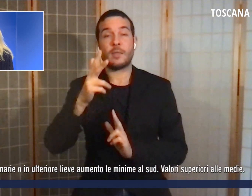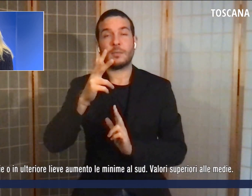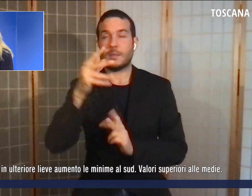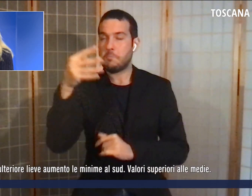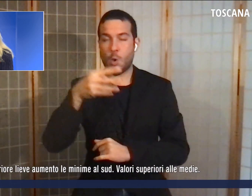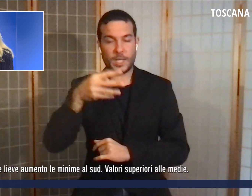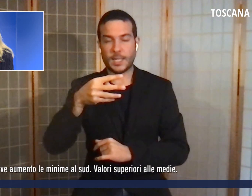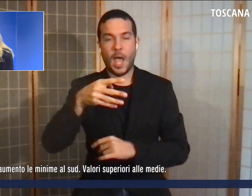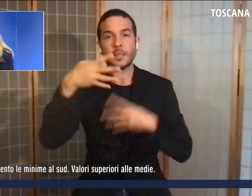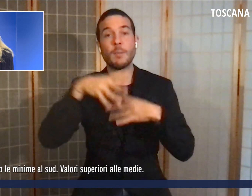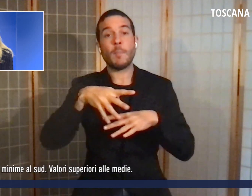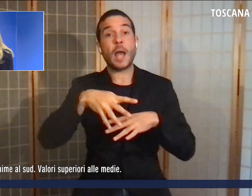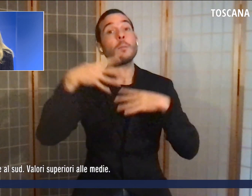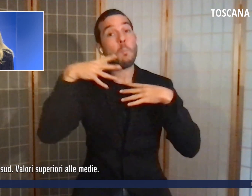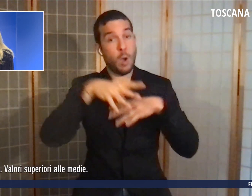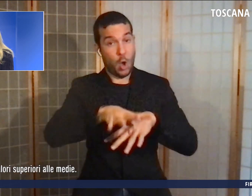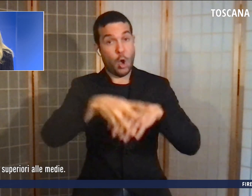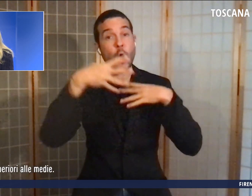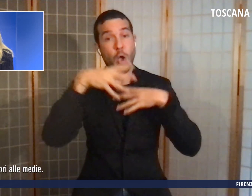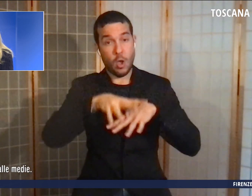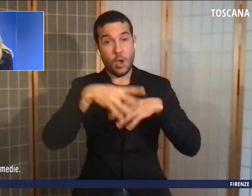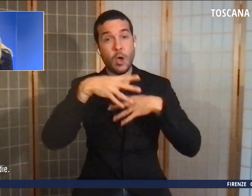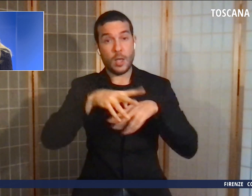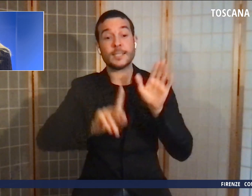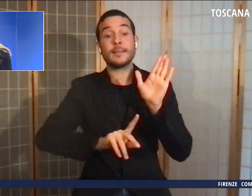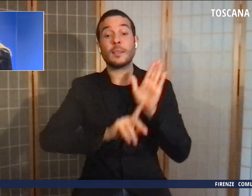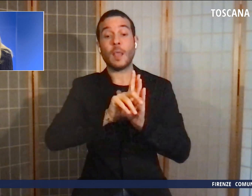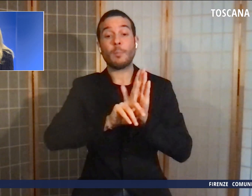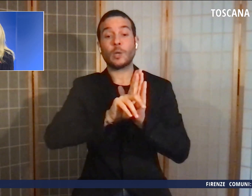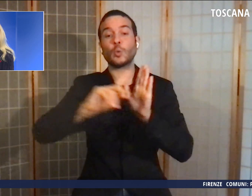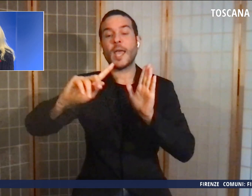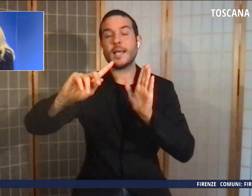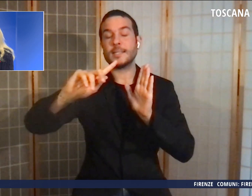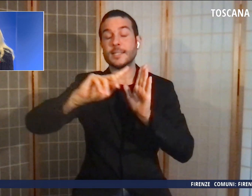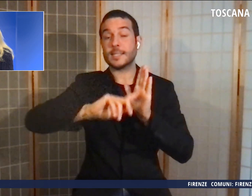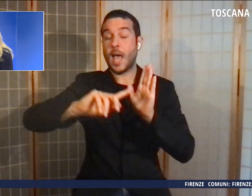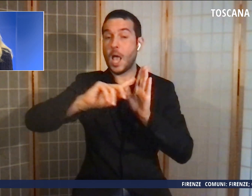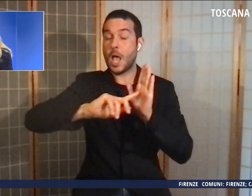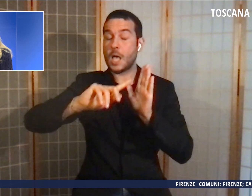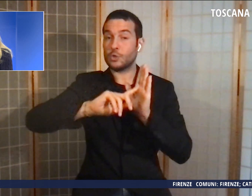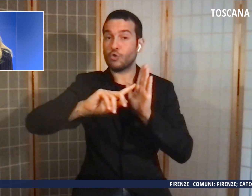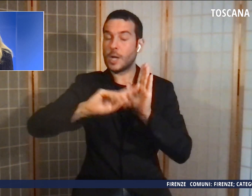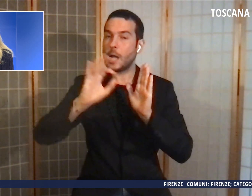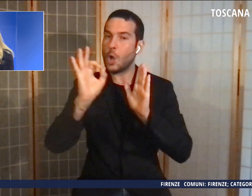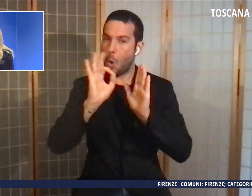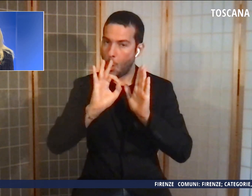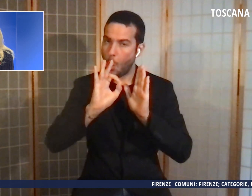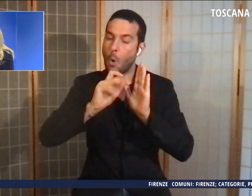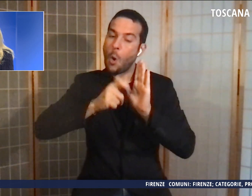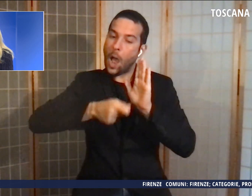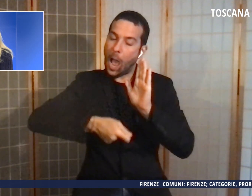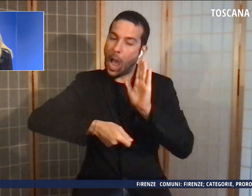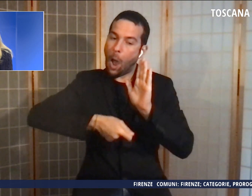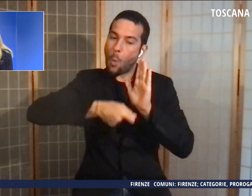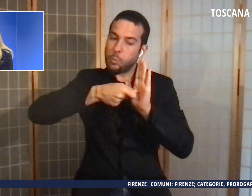mossi. E infine le temperature stazionarie o in ulteriore lieve aumento, le minime nella